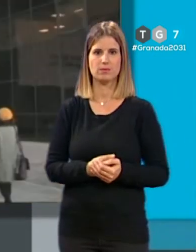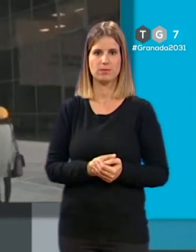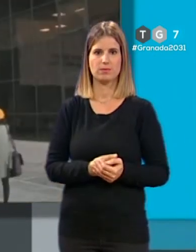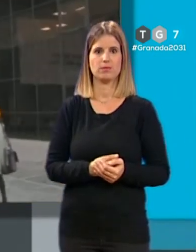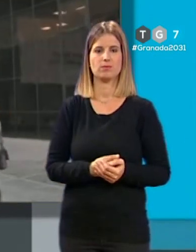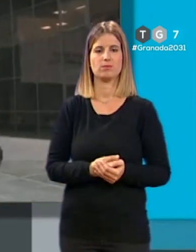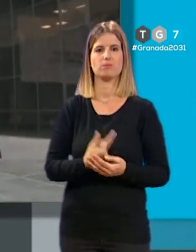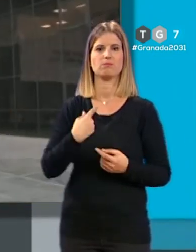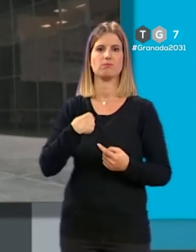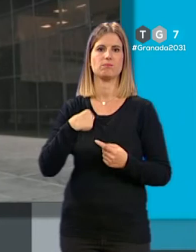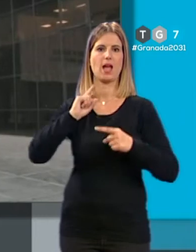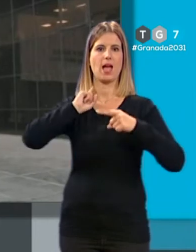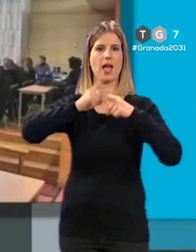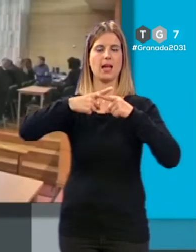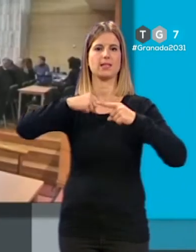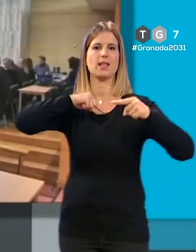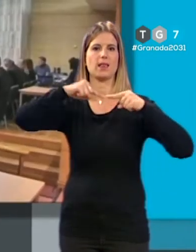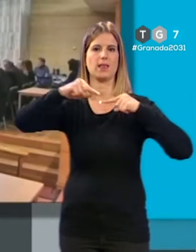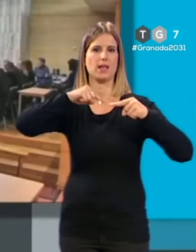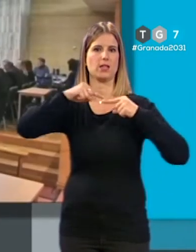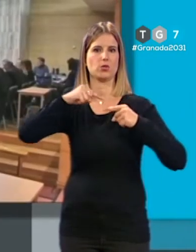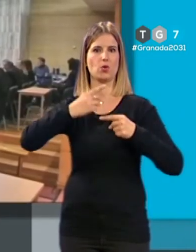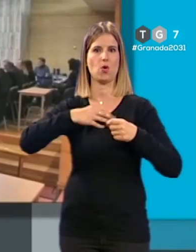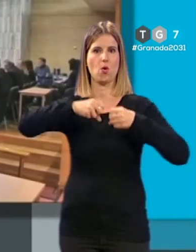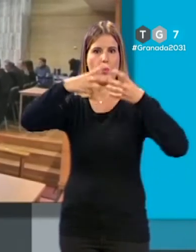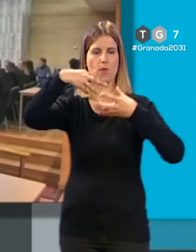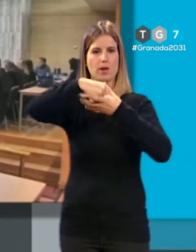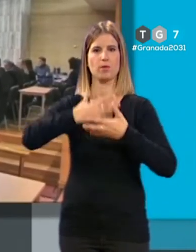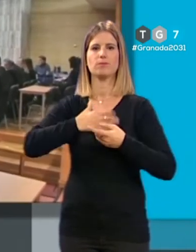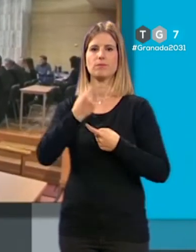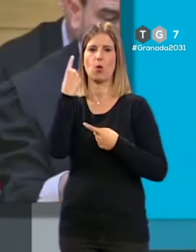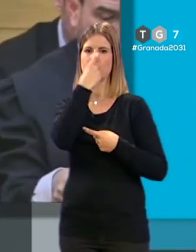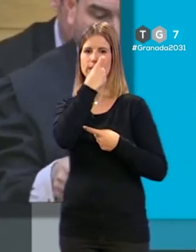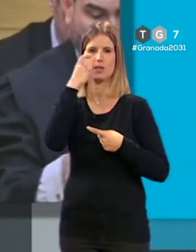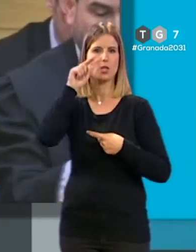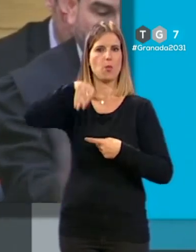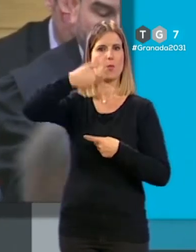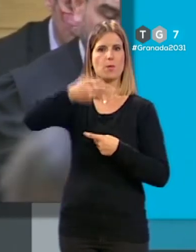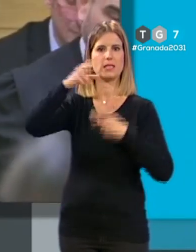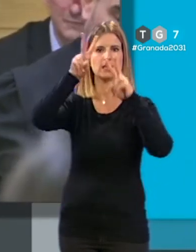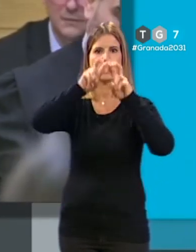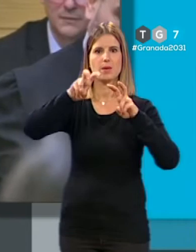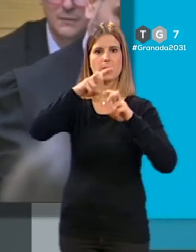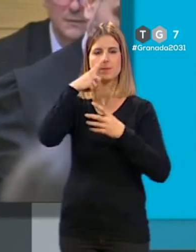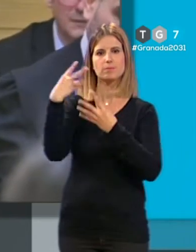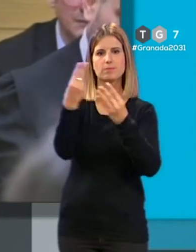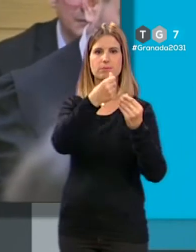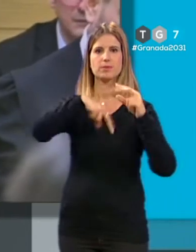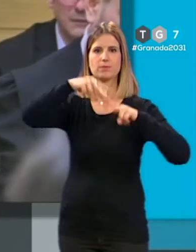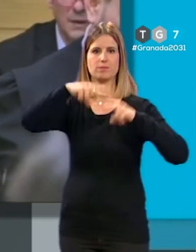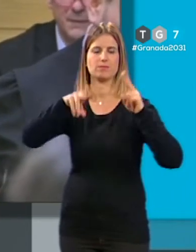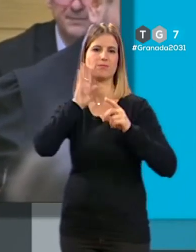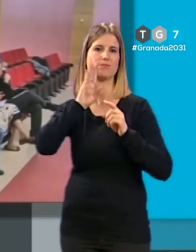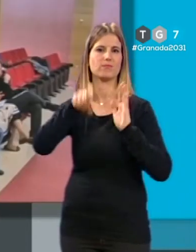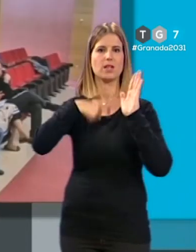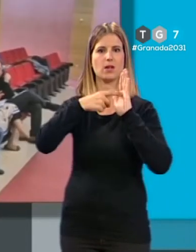Un ex alto cargo de urbanismo en el Ayuntamiento de Granada ha considerado uno de los testigos clave en la investigación por la supuesta construcción irregular de una